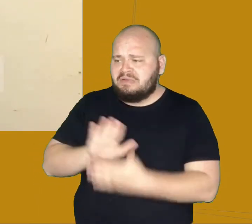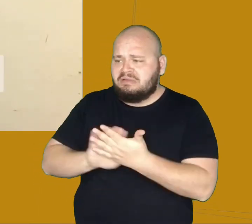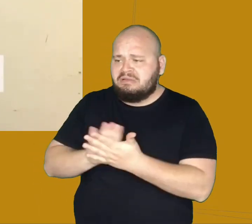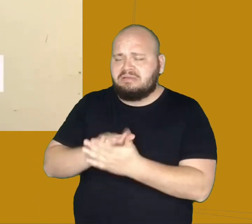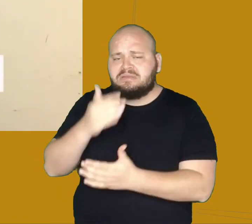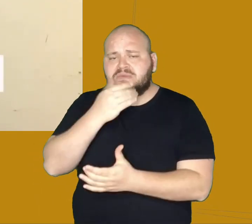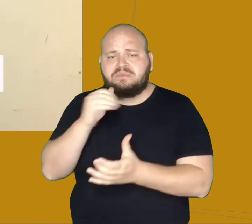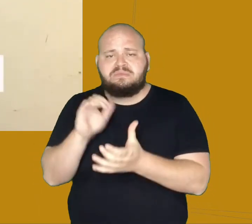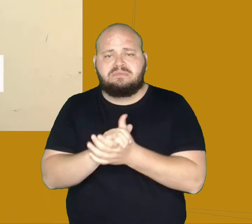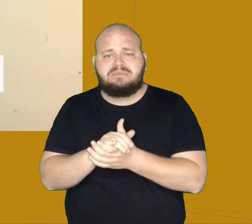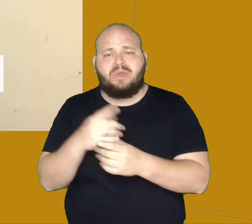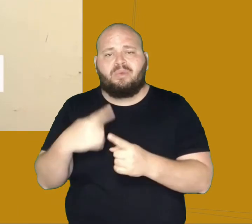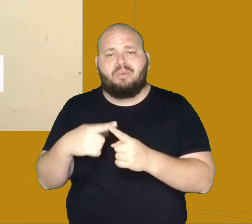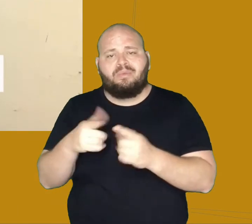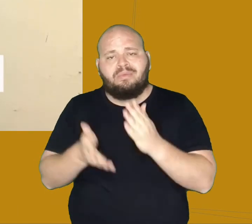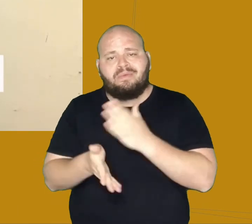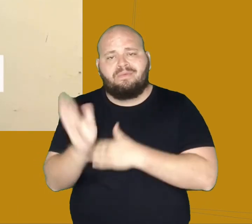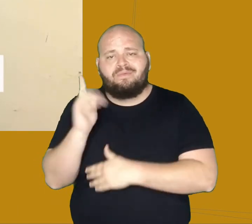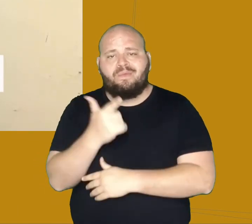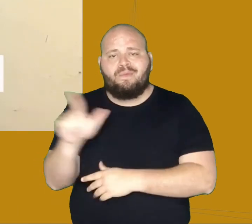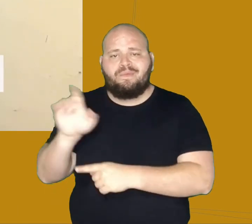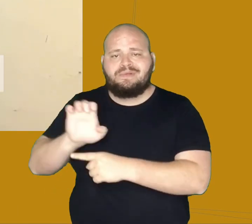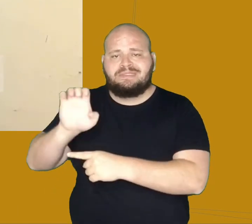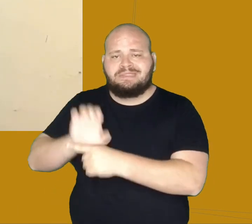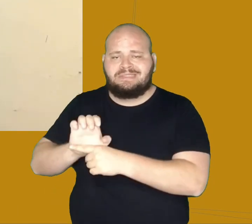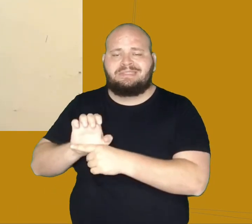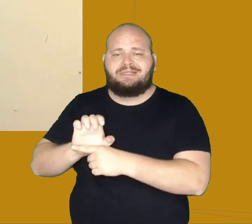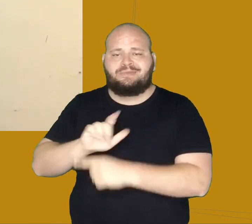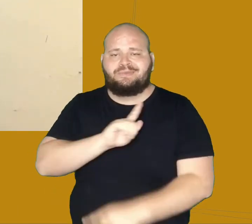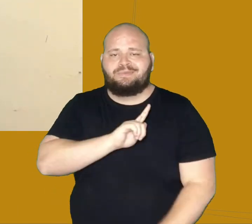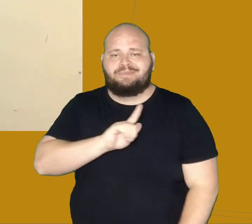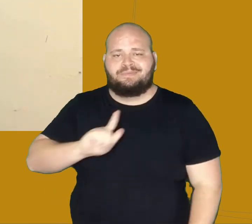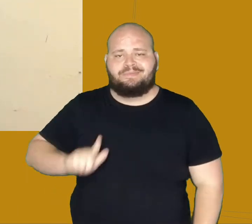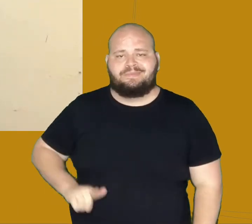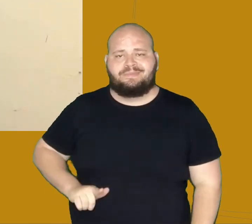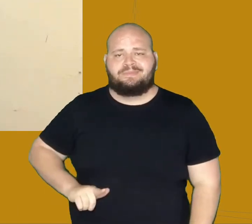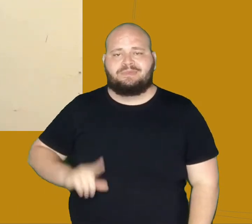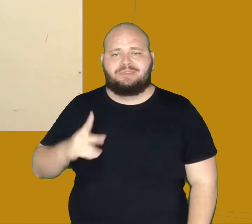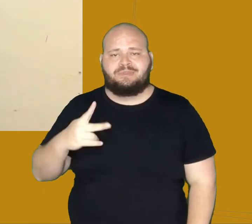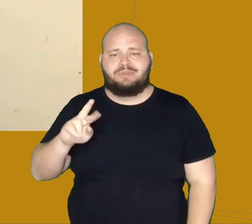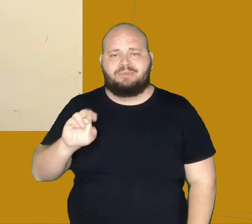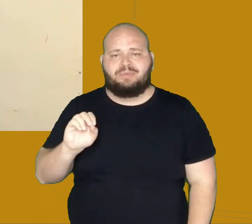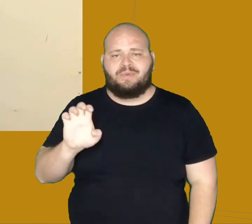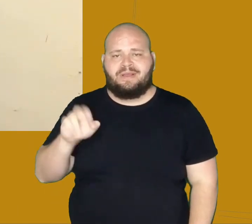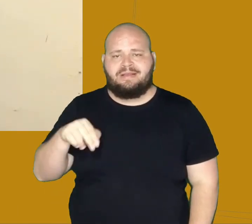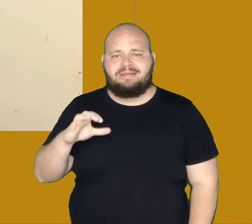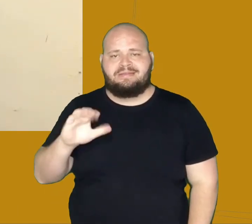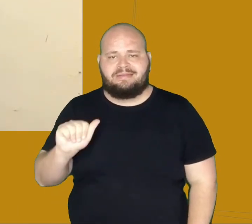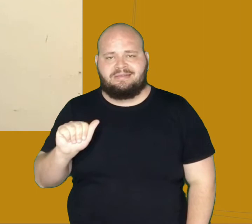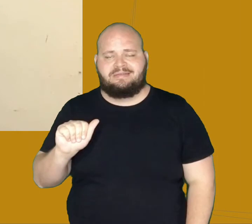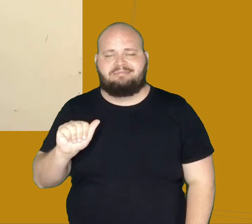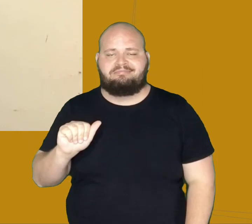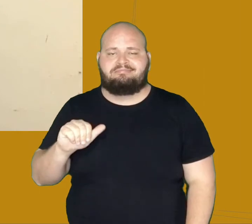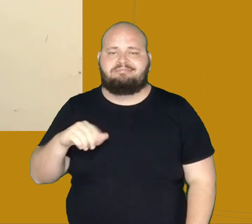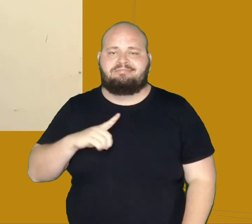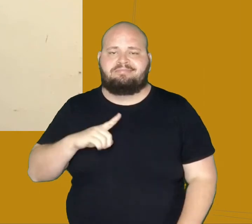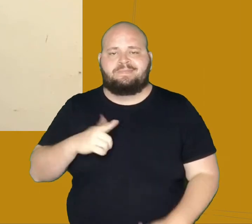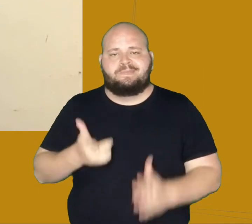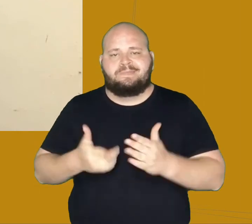desembargador no estado do Pará. Ela nunca ia visitar o desembargador Proens, até chegava a comprar passados, mas